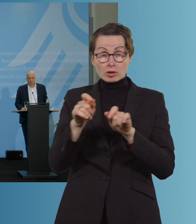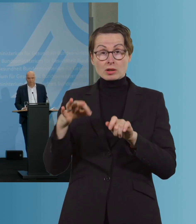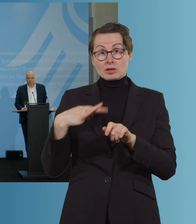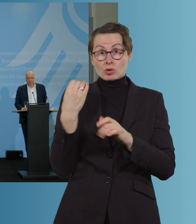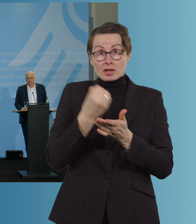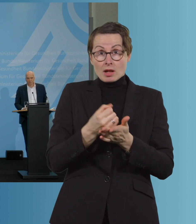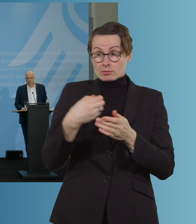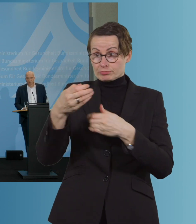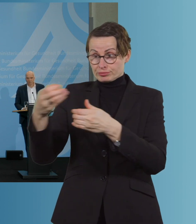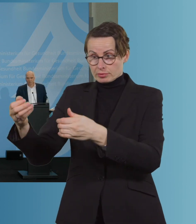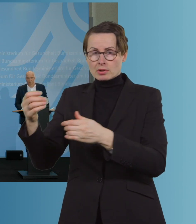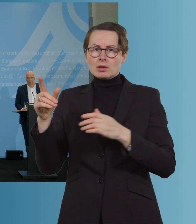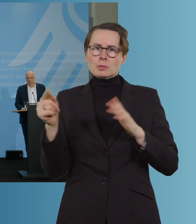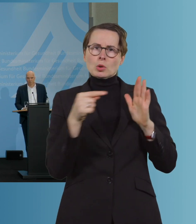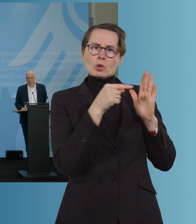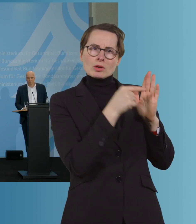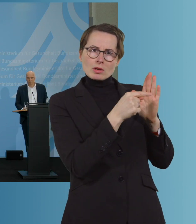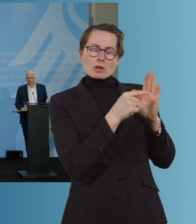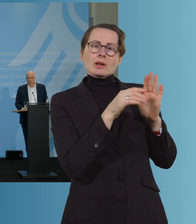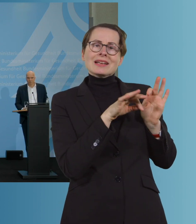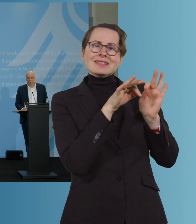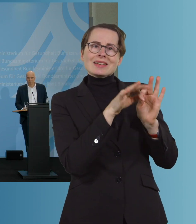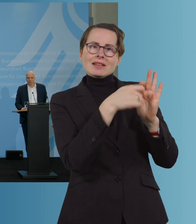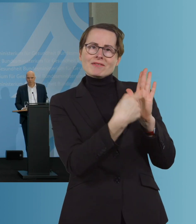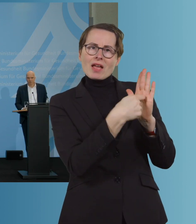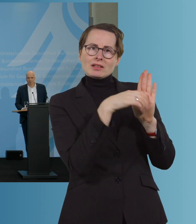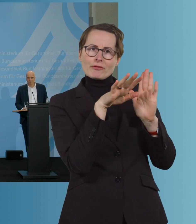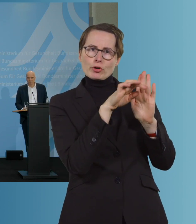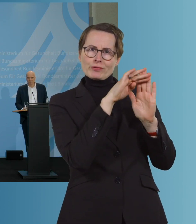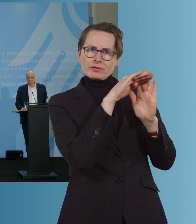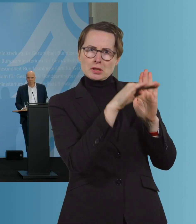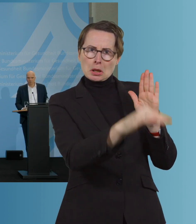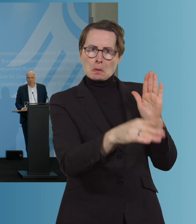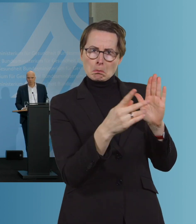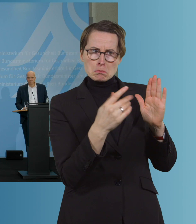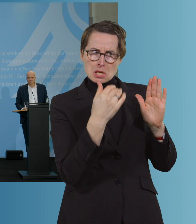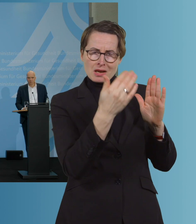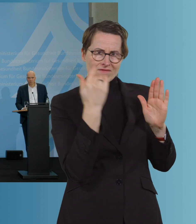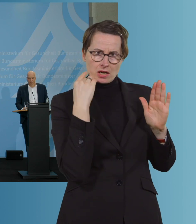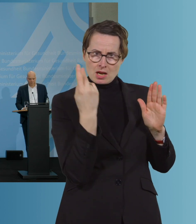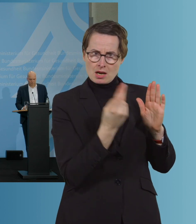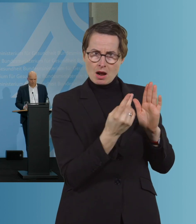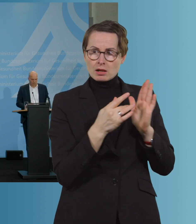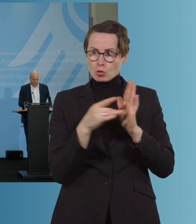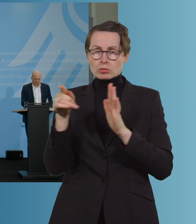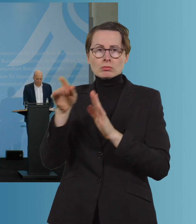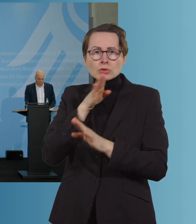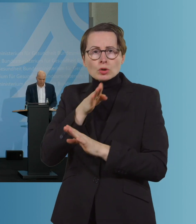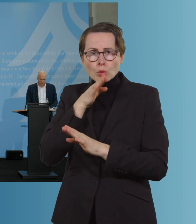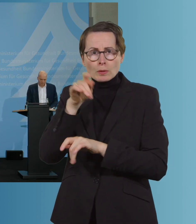Inzidenzwert 50, an dem man sich orientiert hat, dann bedeutungsloser wird, weil man mehr Personal für die Kontaktnachverfolgung zur Verfügung